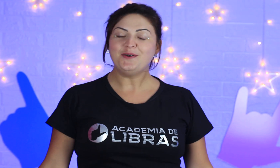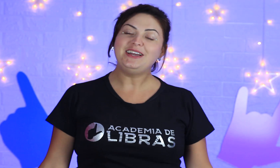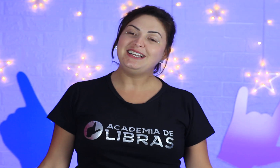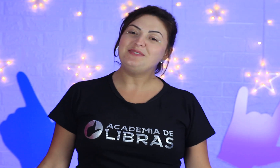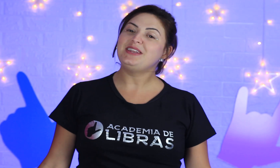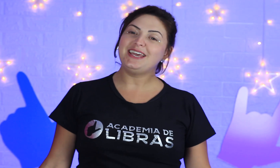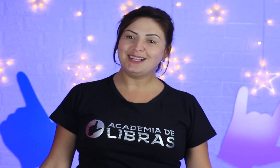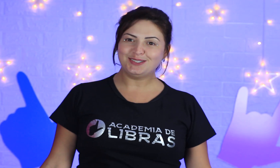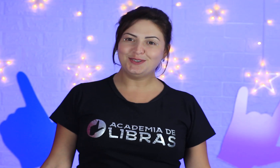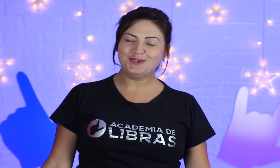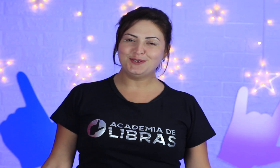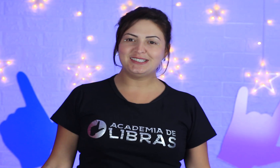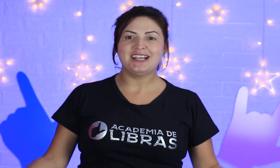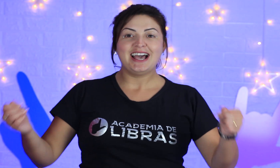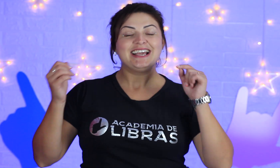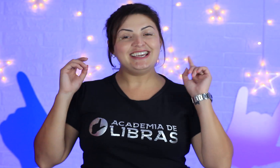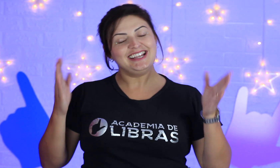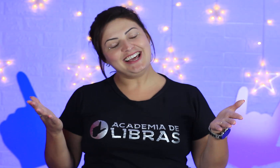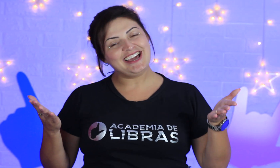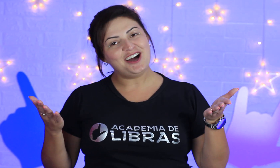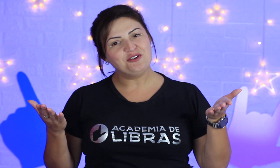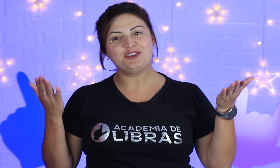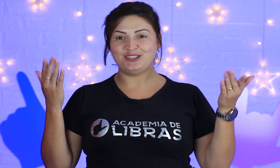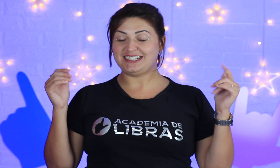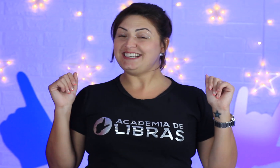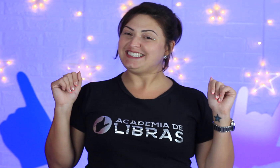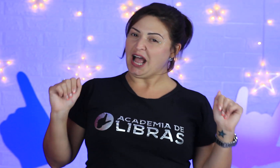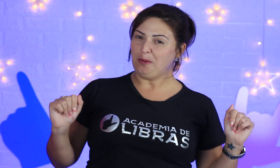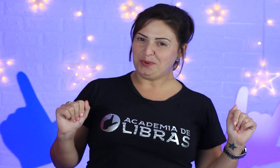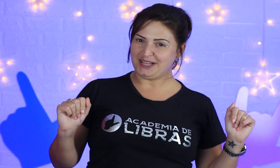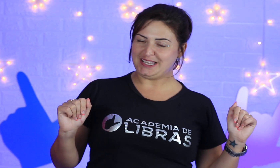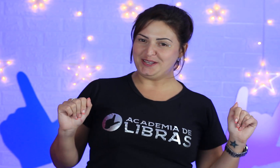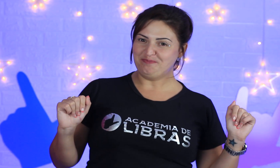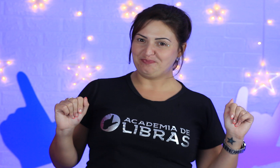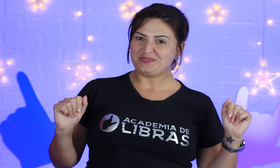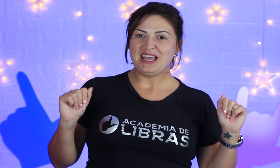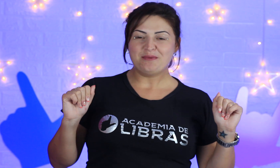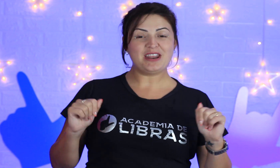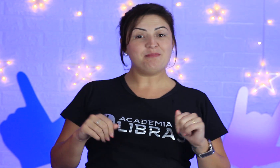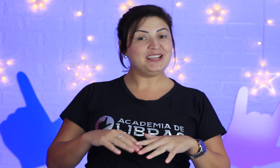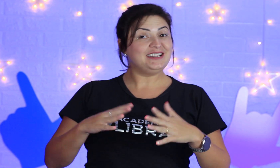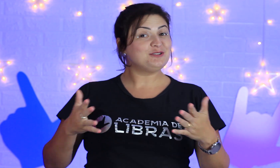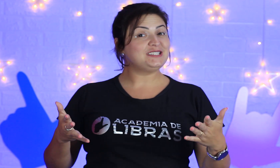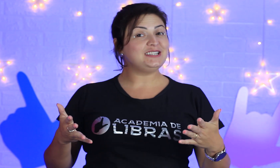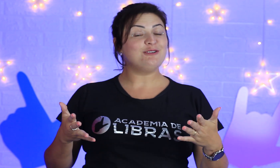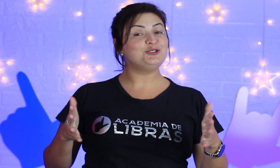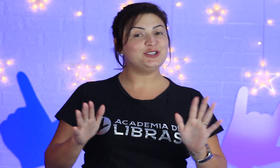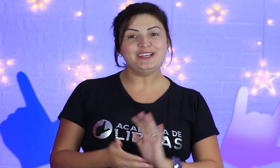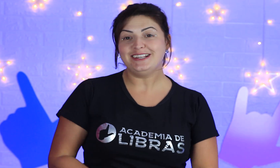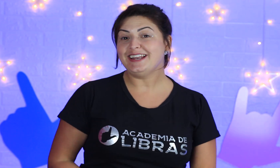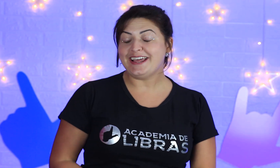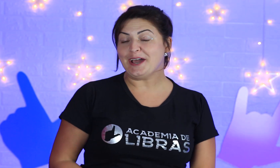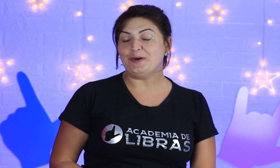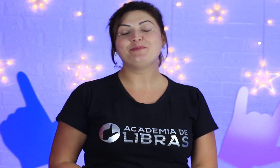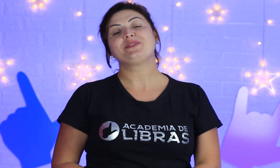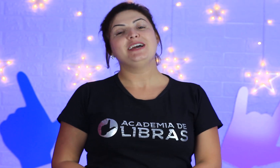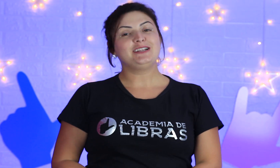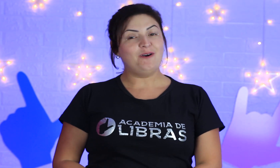Oi, libretos! Que legal que você está por aqui para aprender o sinal de legal. Então,